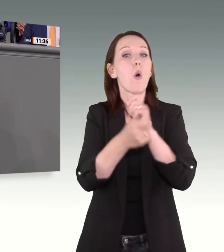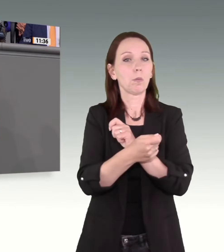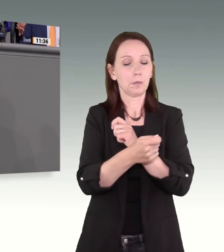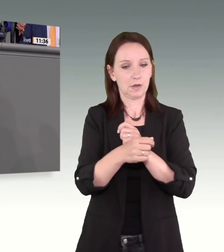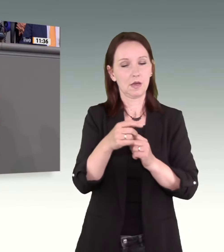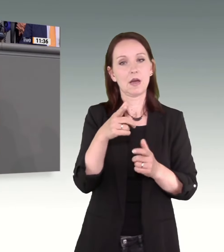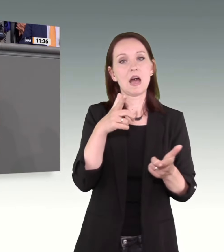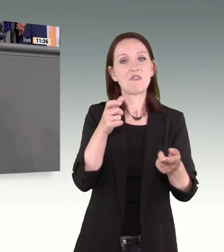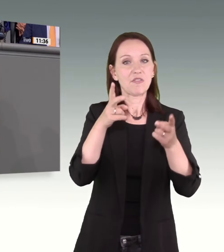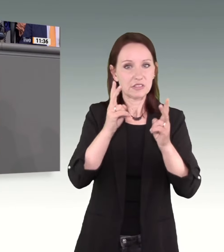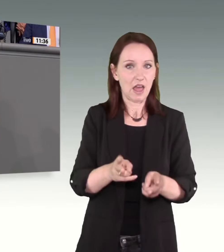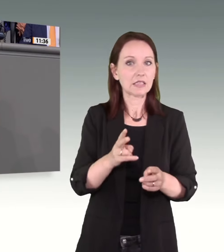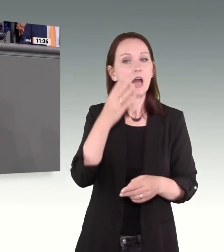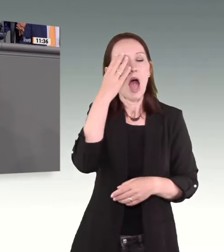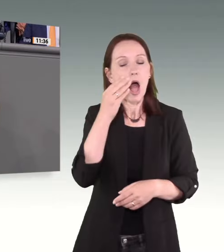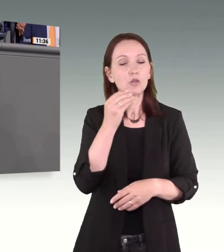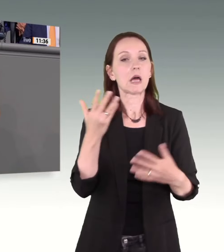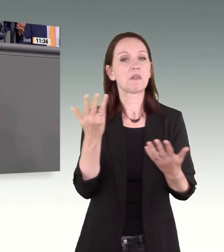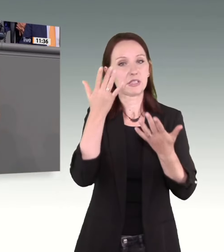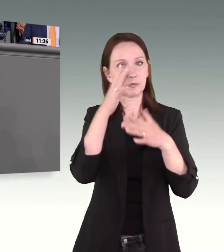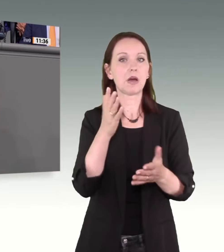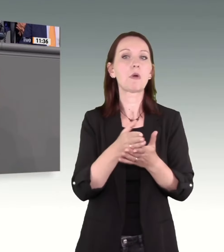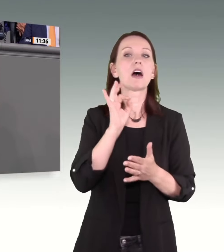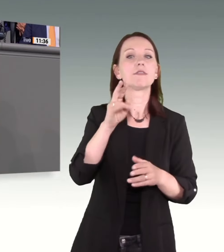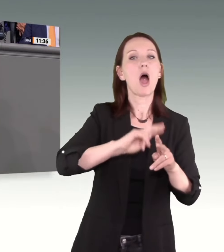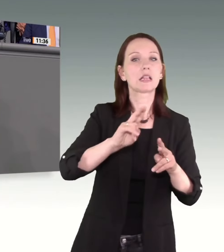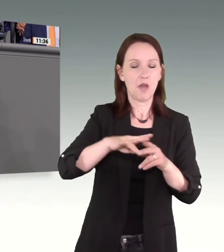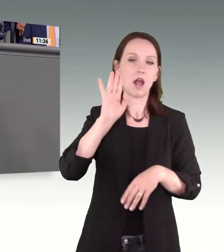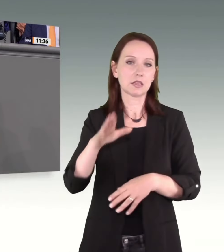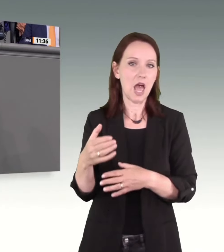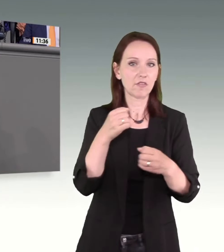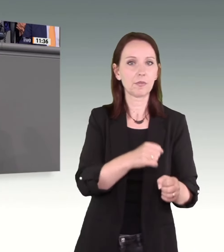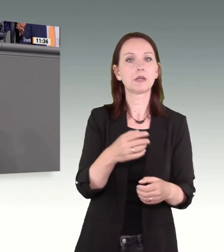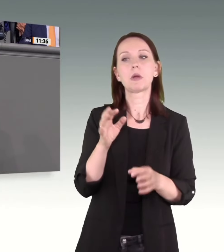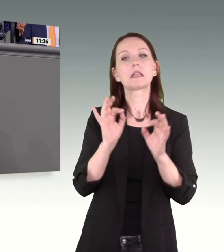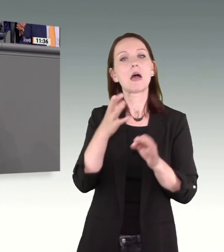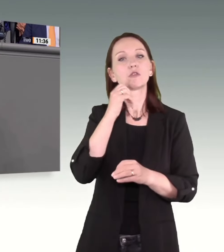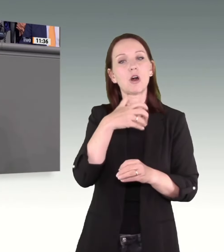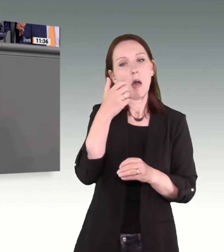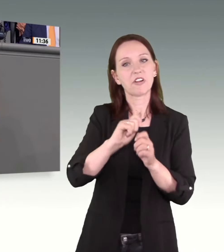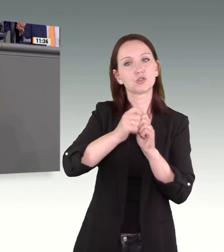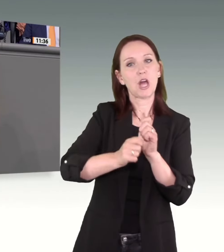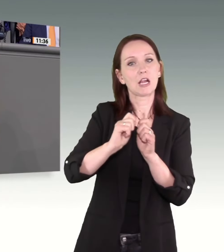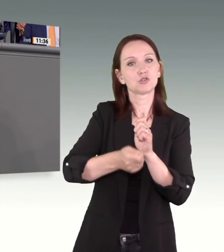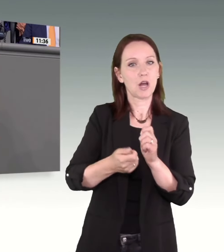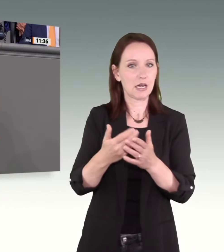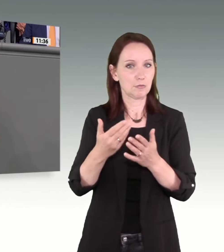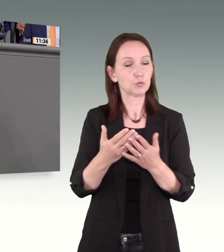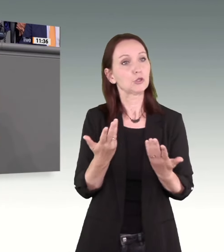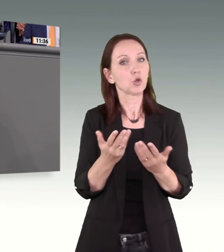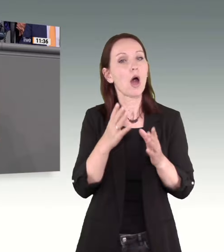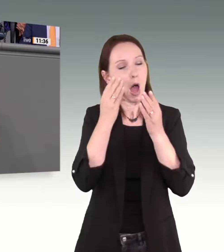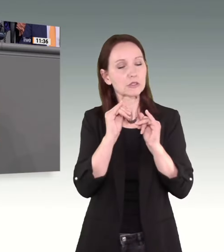für die Dame, die sich in Apfelschellen will und anderes. Das würde die Situation klar machen und würde einen großen Sicherheitsgewinn für unterstützen.